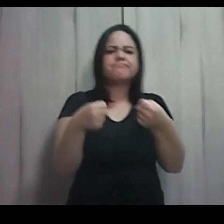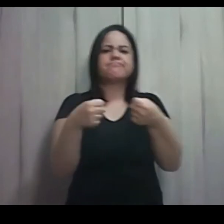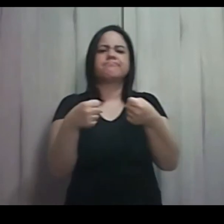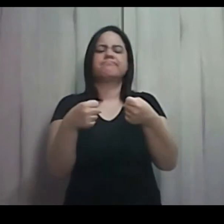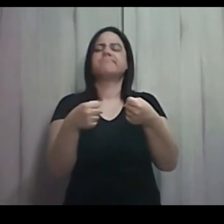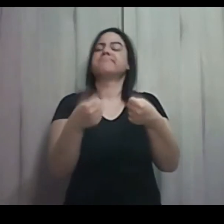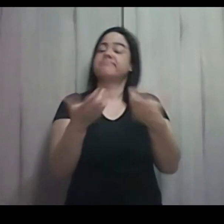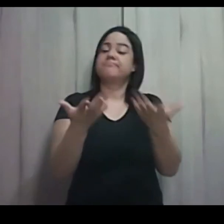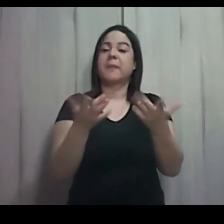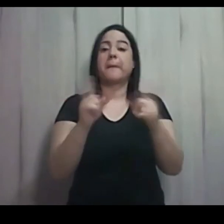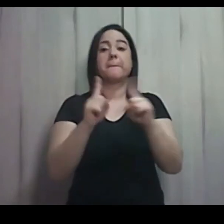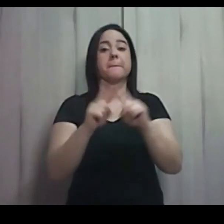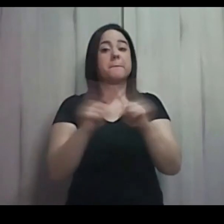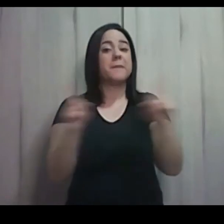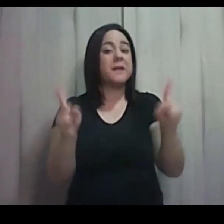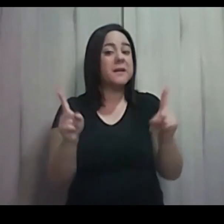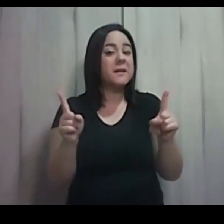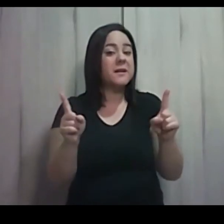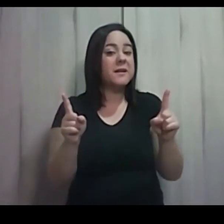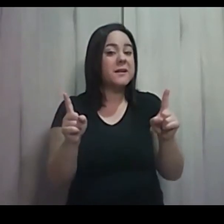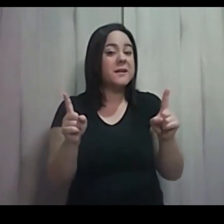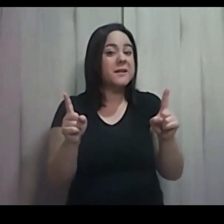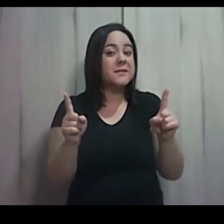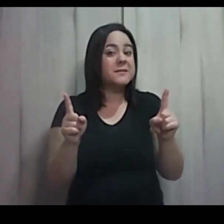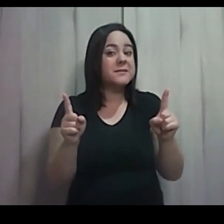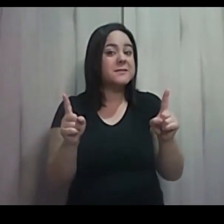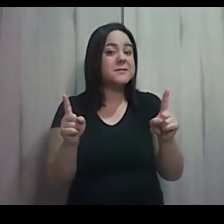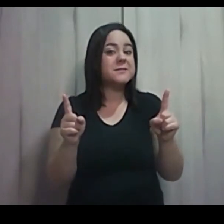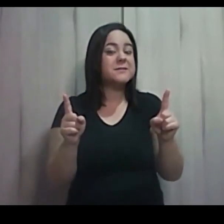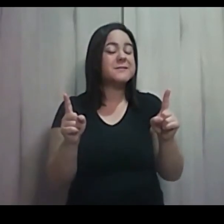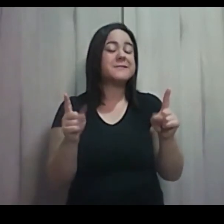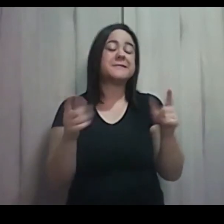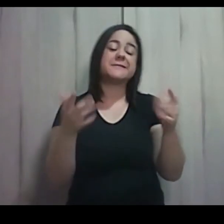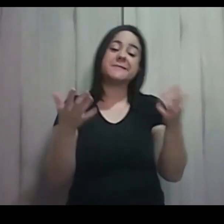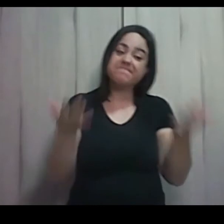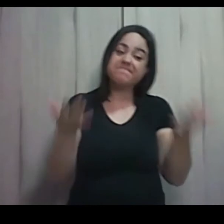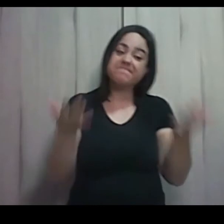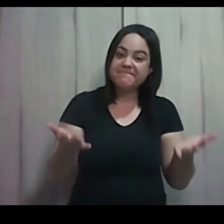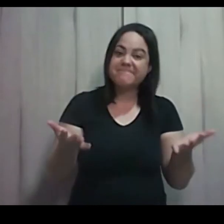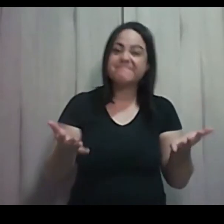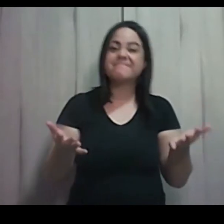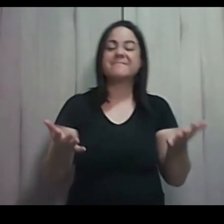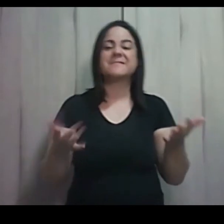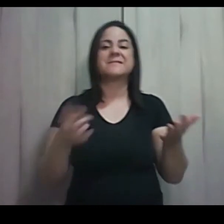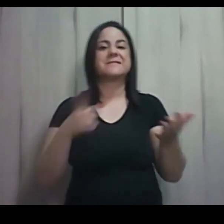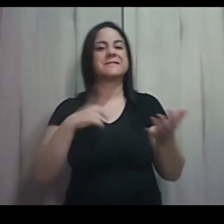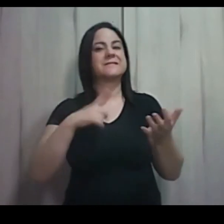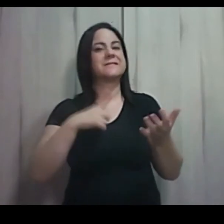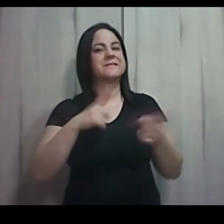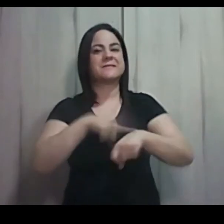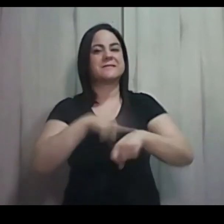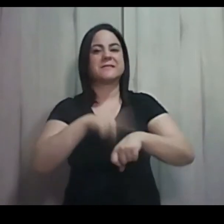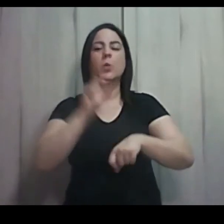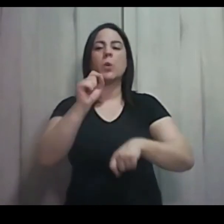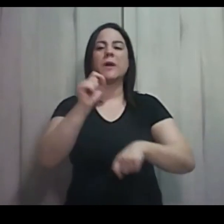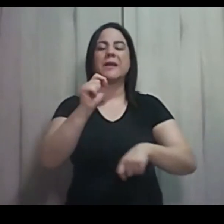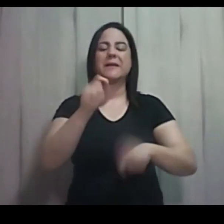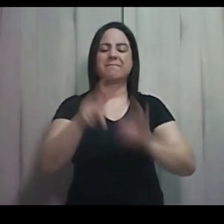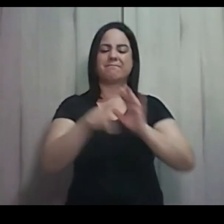Entretanto, contudo, todavia, chega um momento em que fala mais alto a natureza do planeta,